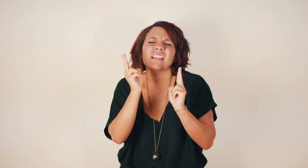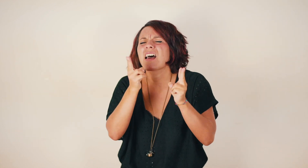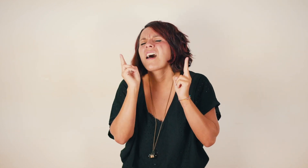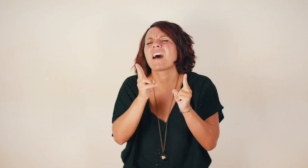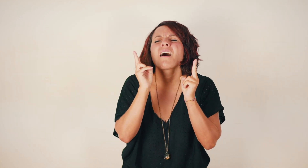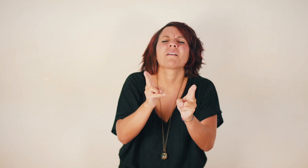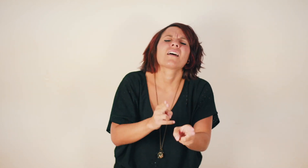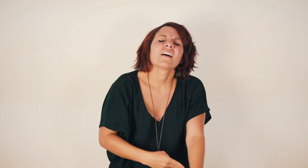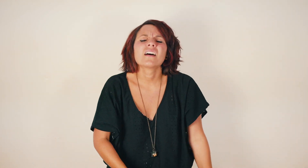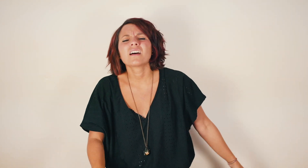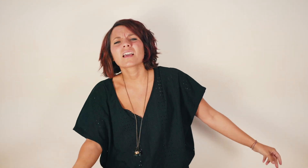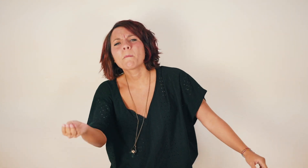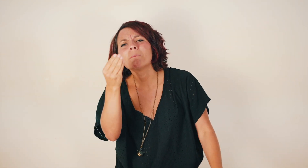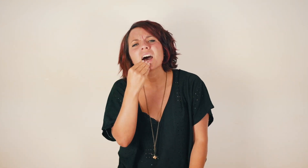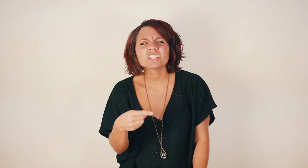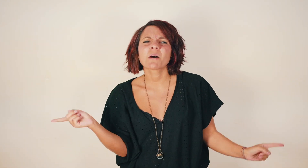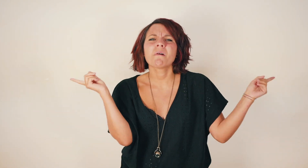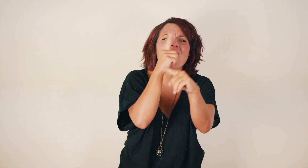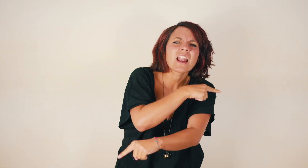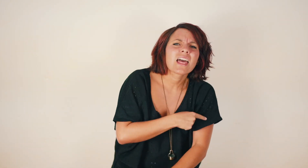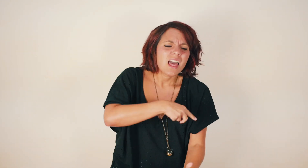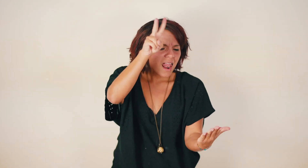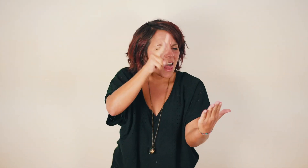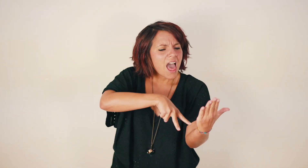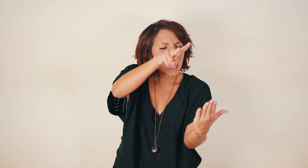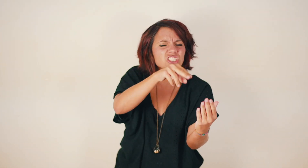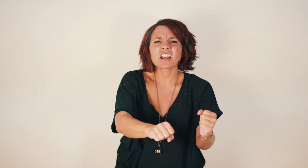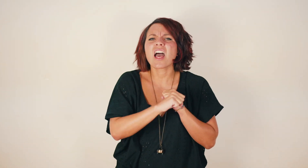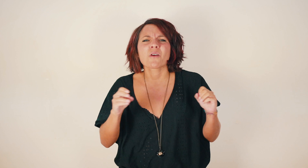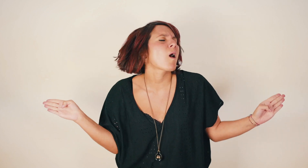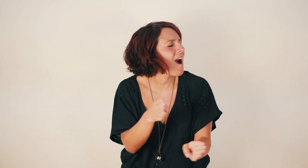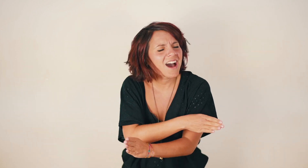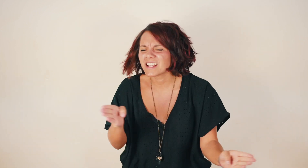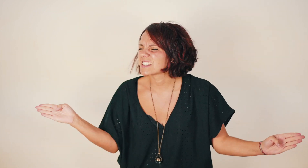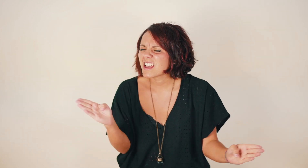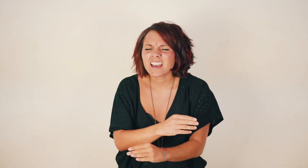sempre Che mangia male E crede a ciò che legge